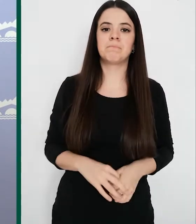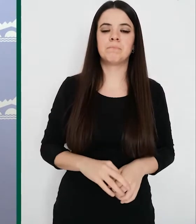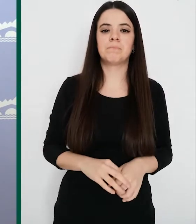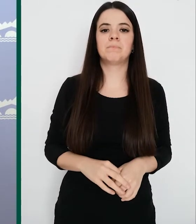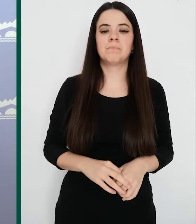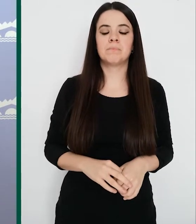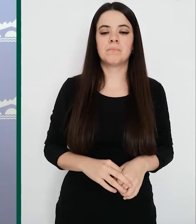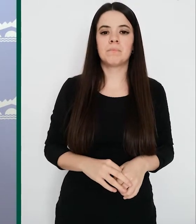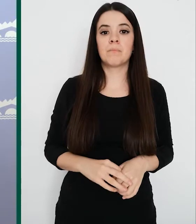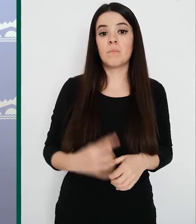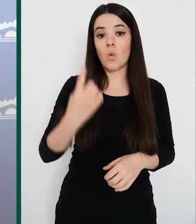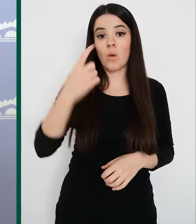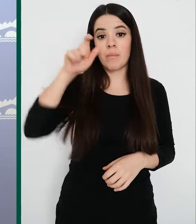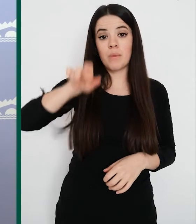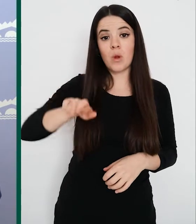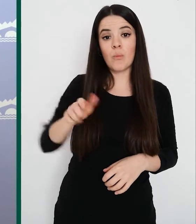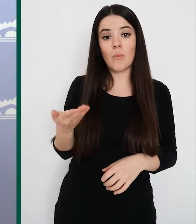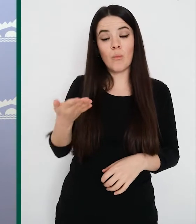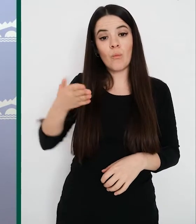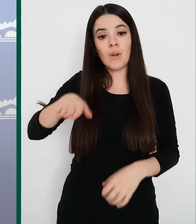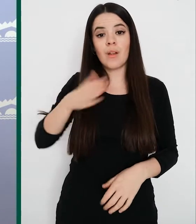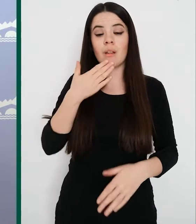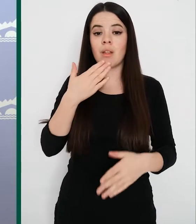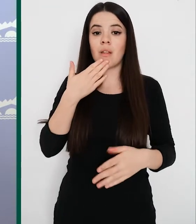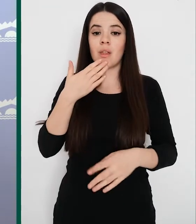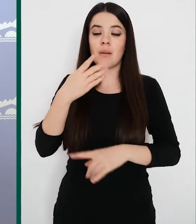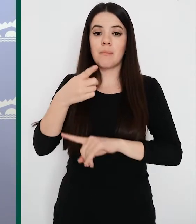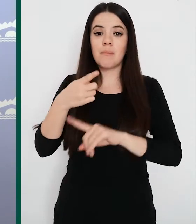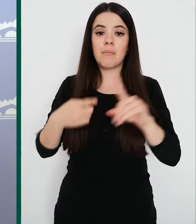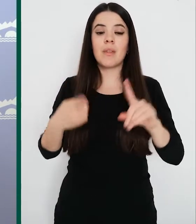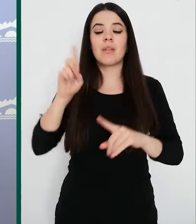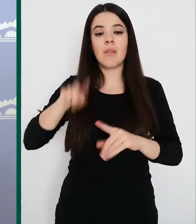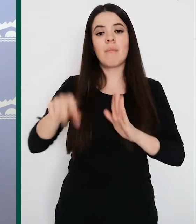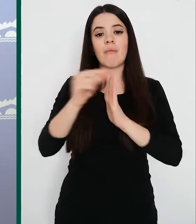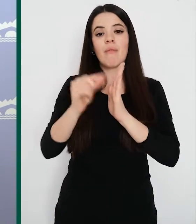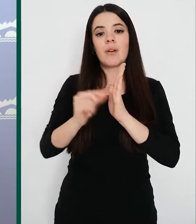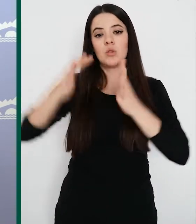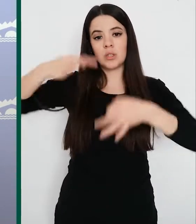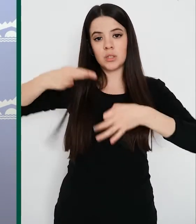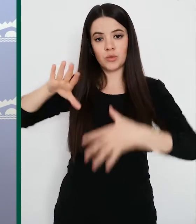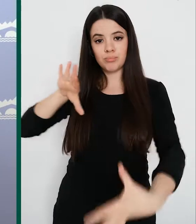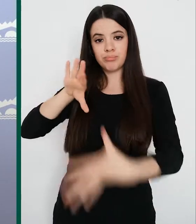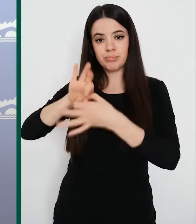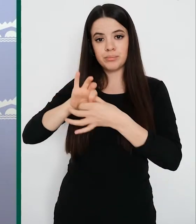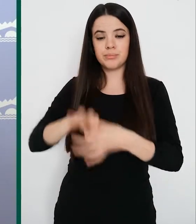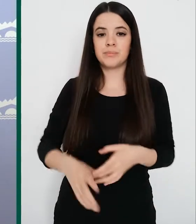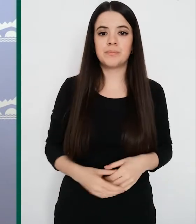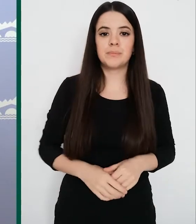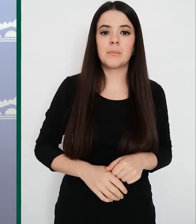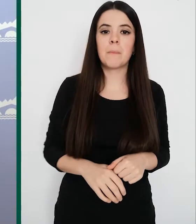decimosegundo, uno de los fallecidos, era de mediana edad y también presentaba factores de riesgo en su historia clínica. De